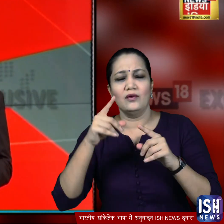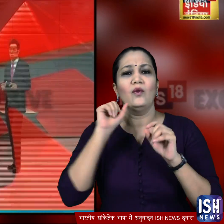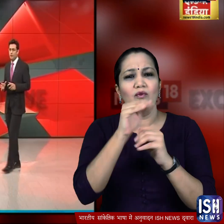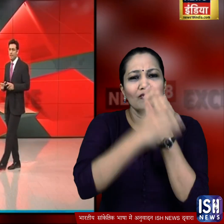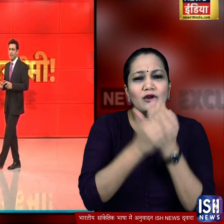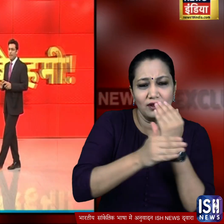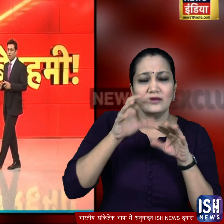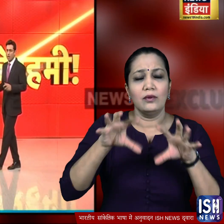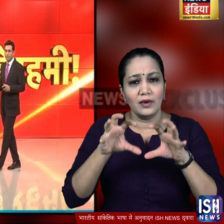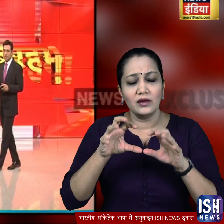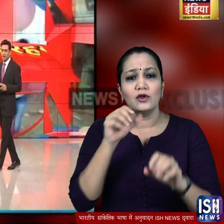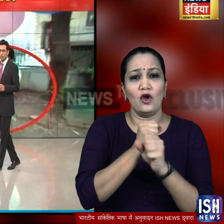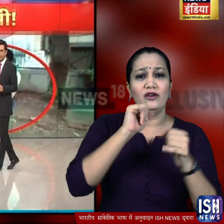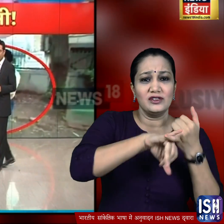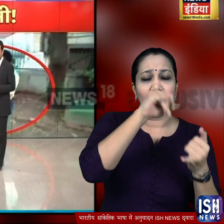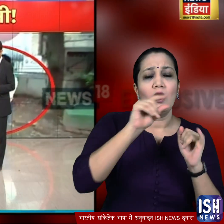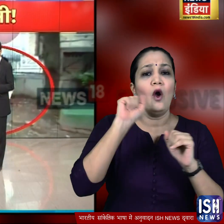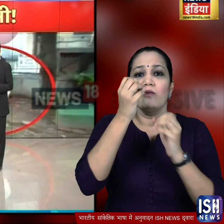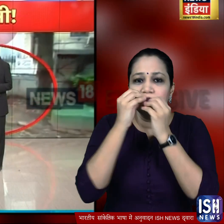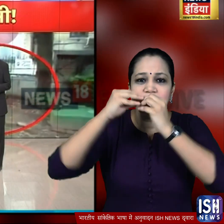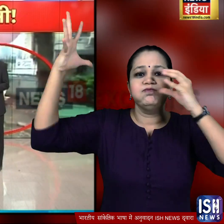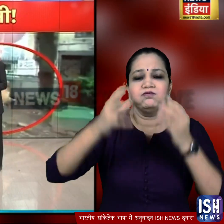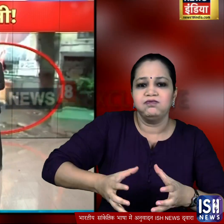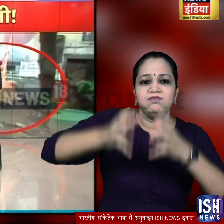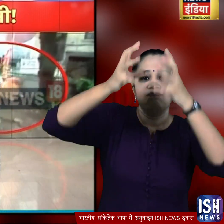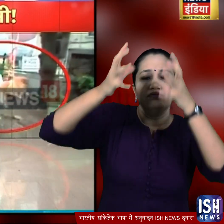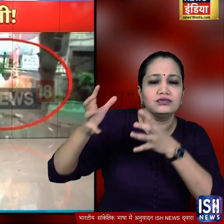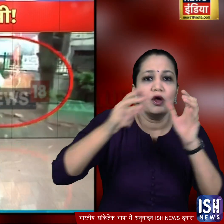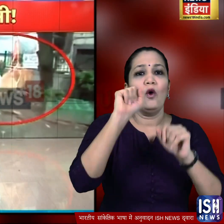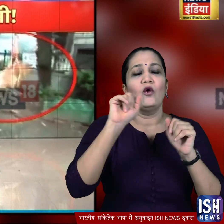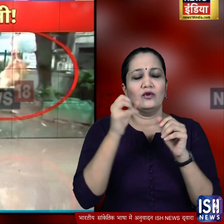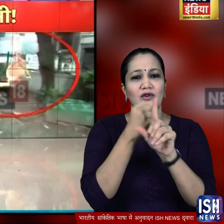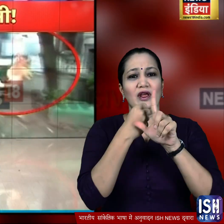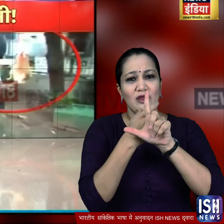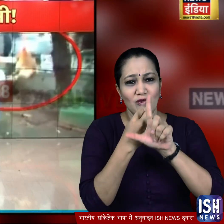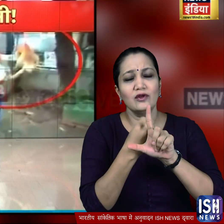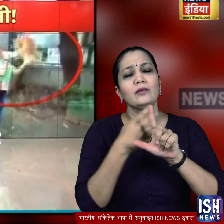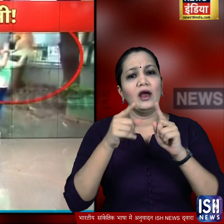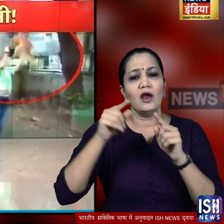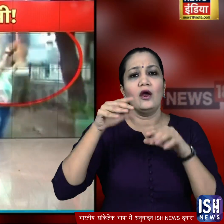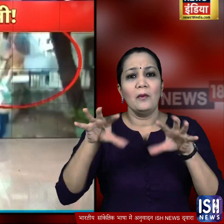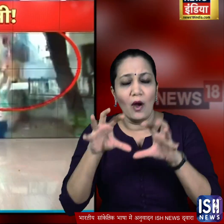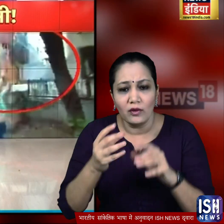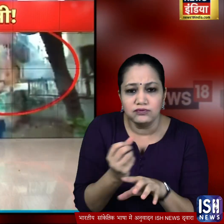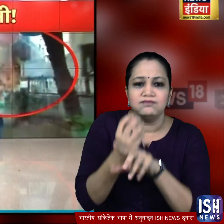के आरोपी गौरफ शर्मा को जमानत मिल गए आरोप है कि उसने अपने यूट्यूब चैनल के लिए कुट्टे को हवा में उड़ाने का वीडियो बनाया